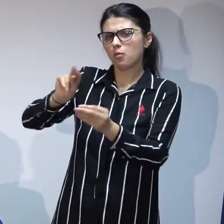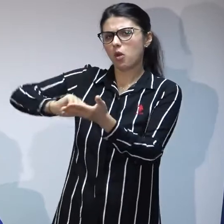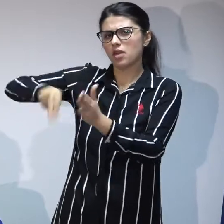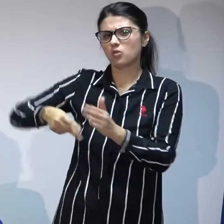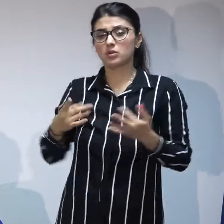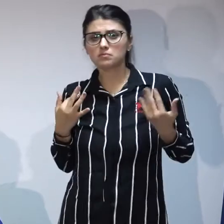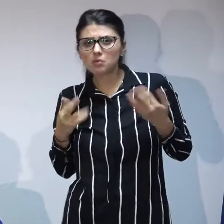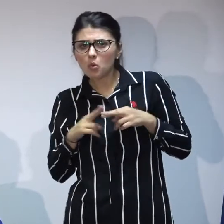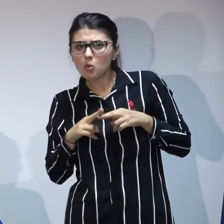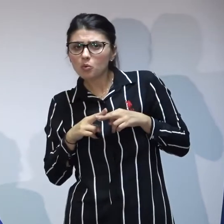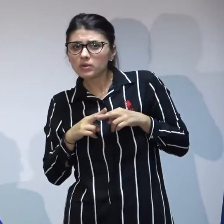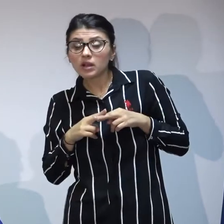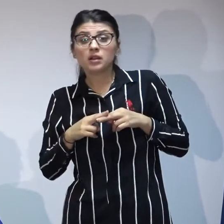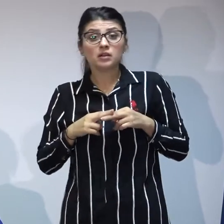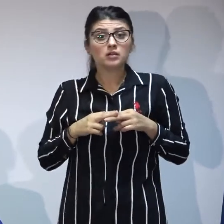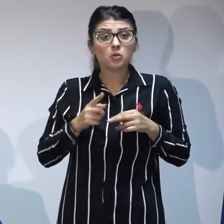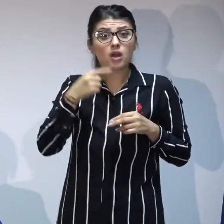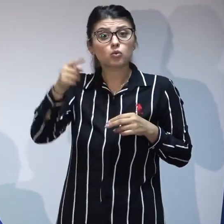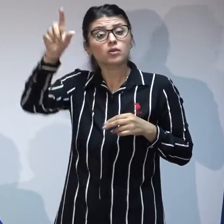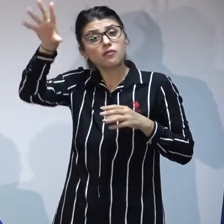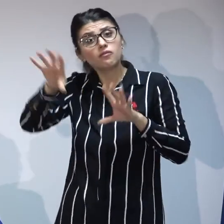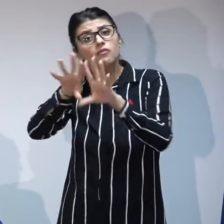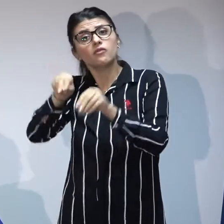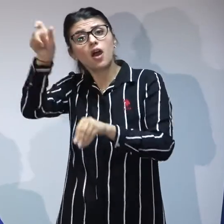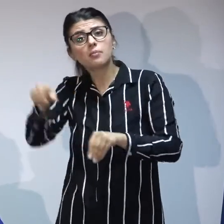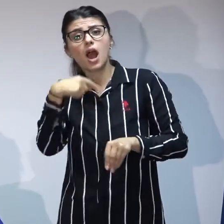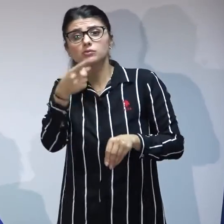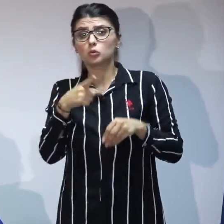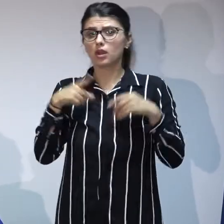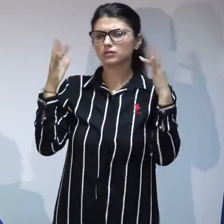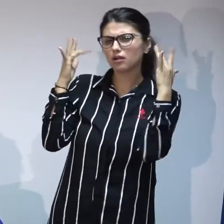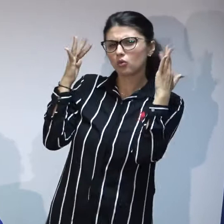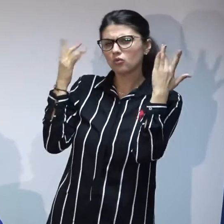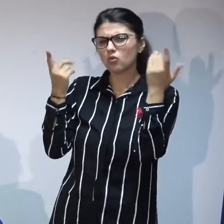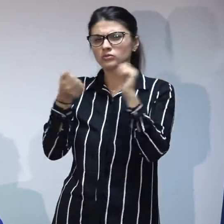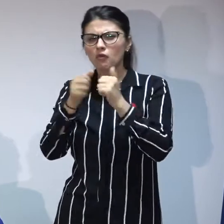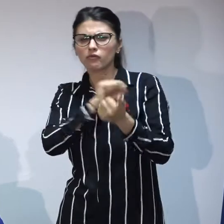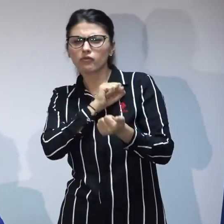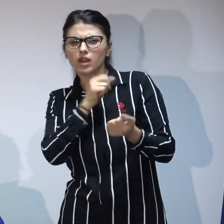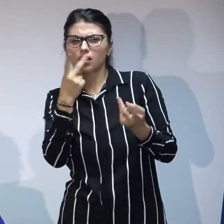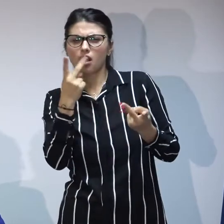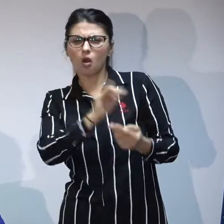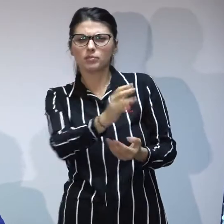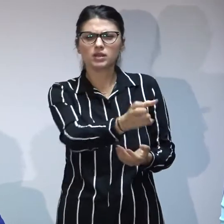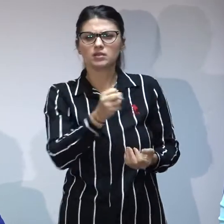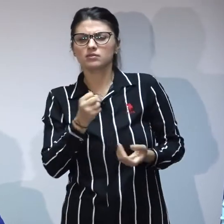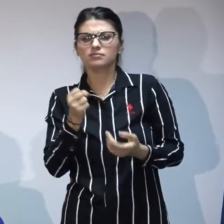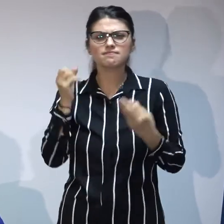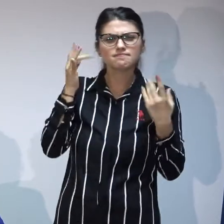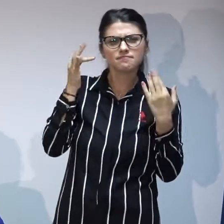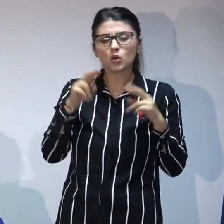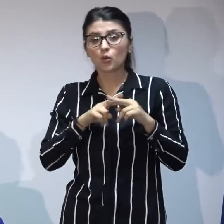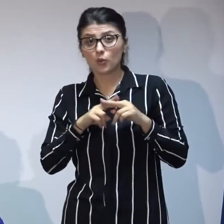chiar au afirmat că familia ar fi temătoare sau îngrijorată în eventualitatea unei adopții cei mai